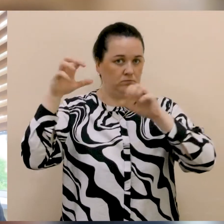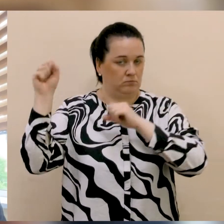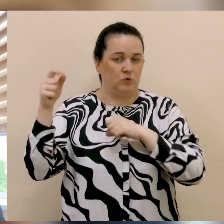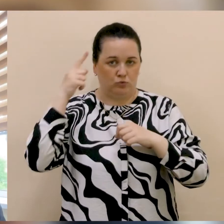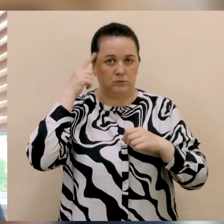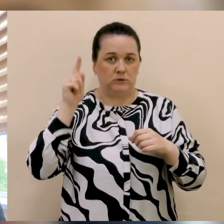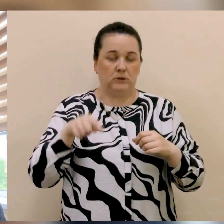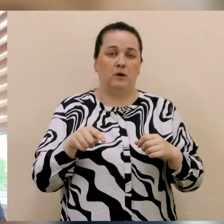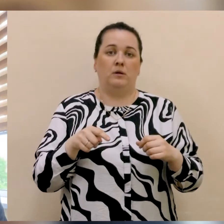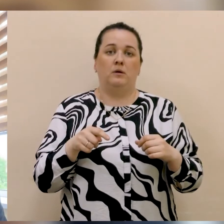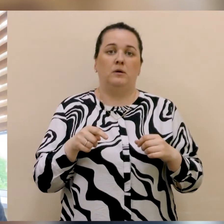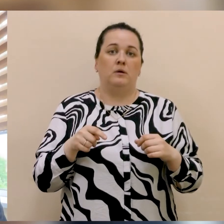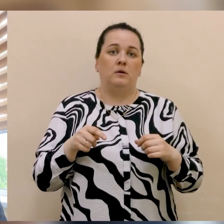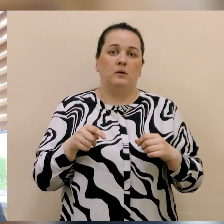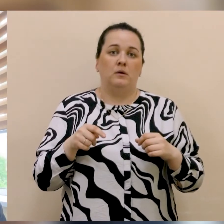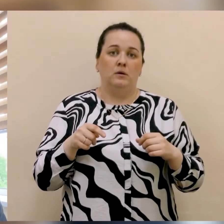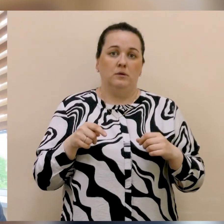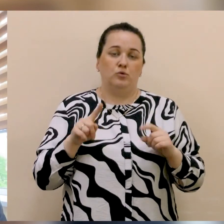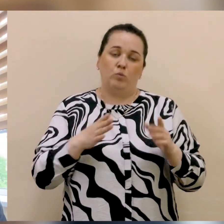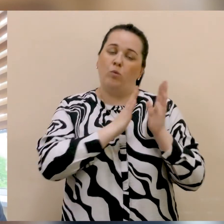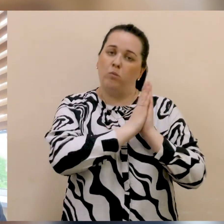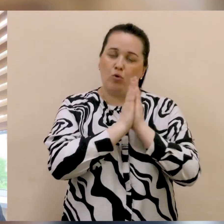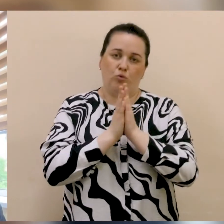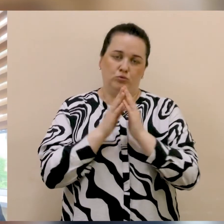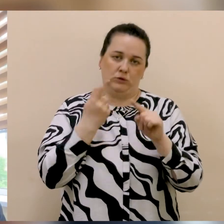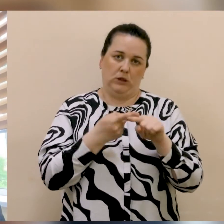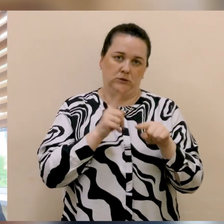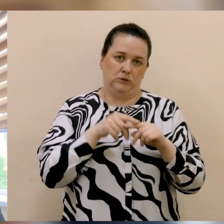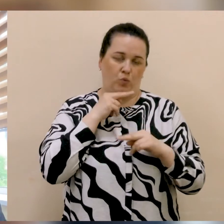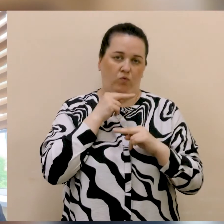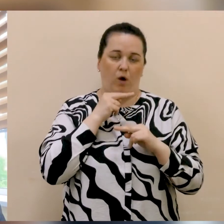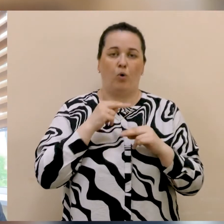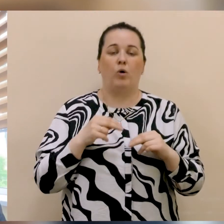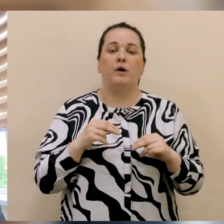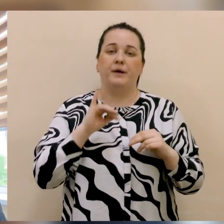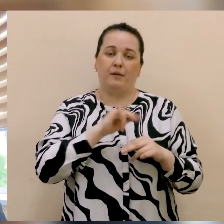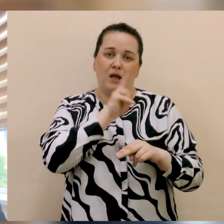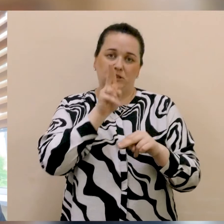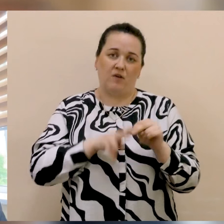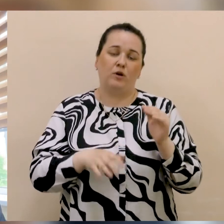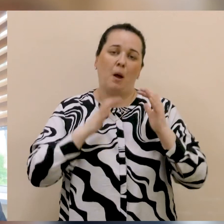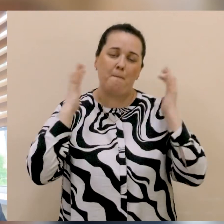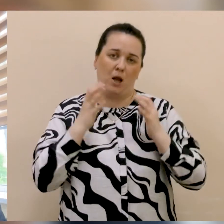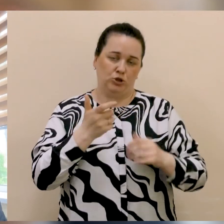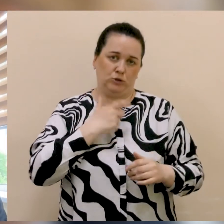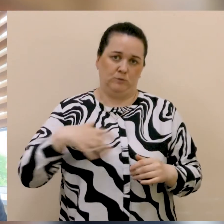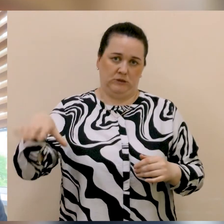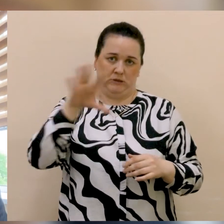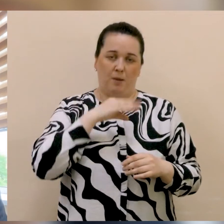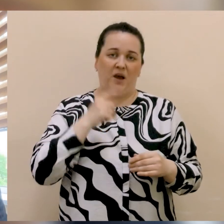прошу звернути на це увагу. Ну і на завершення, бережімо себе,